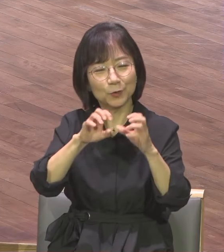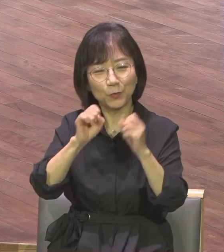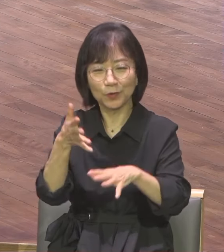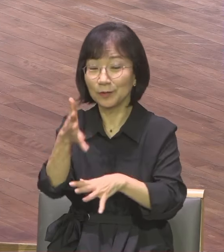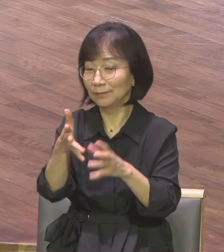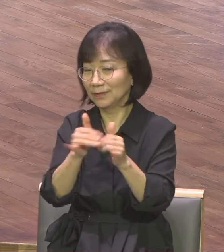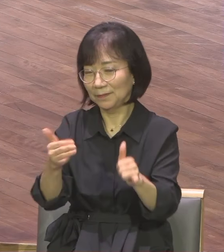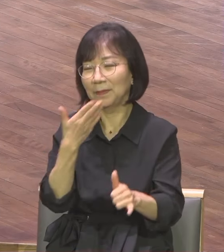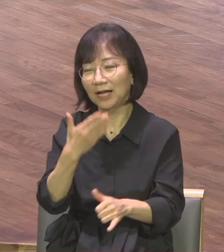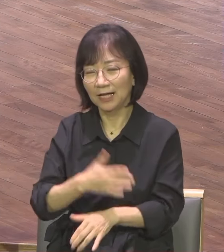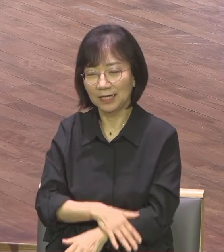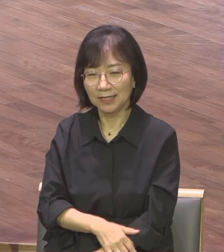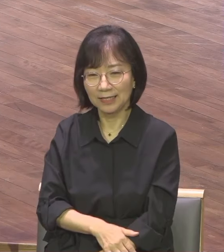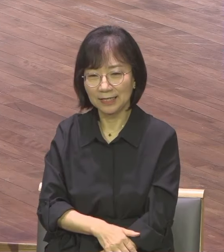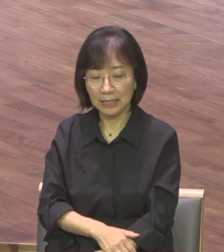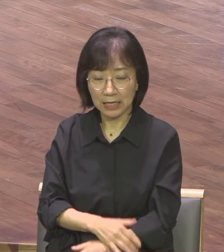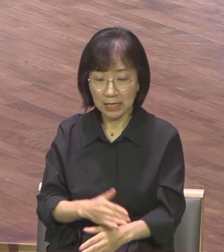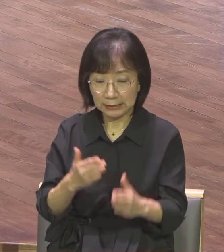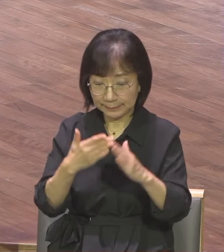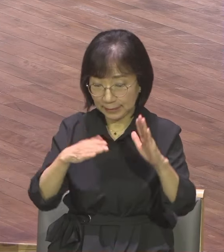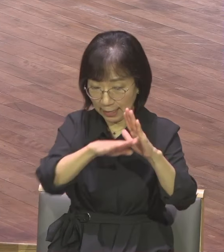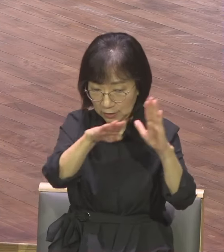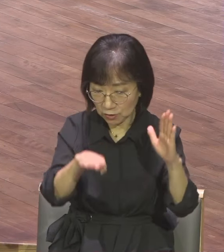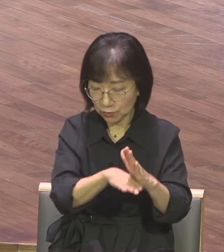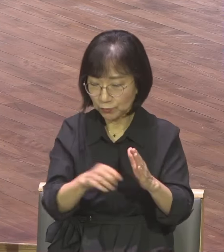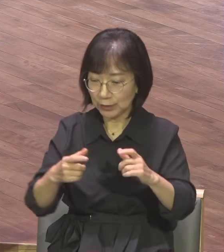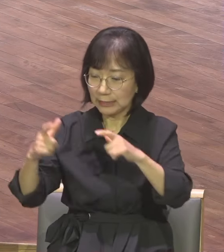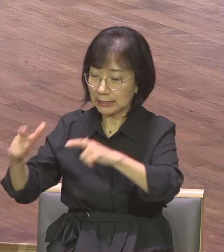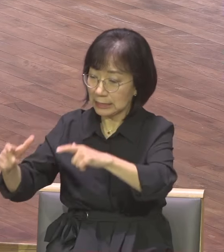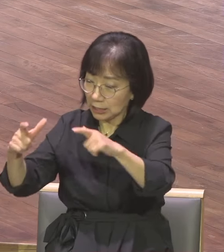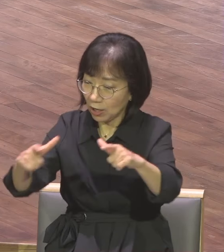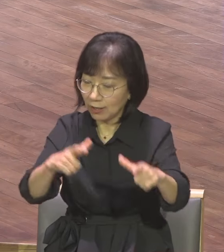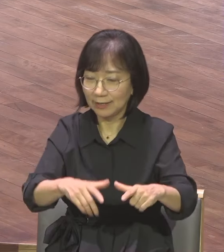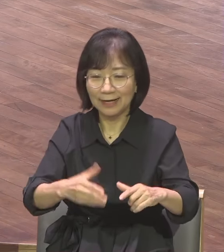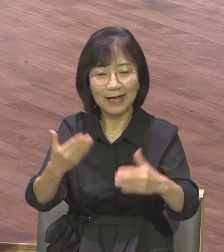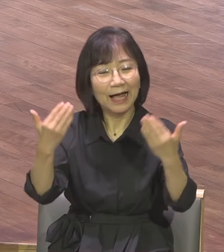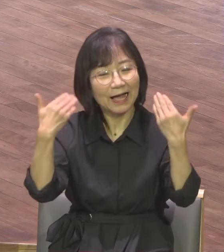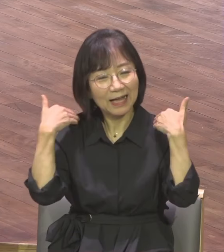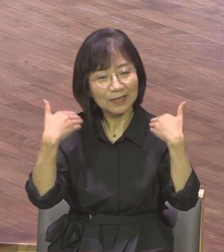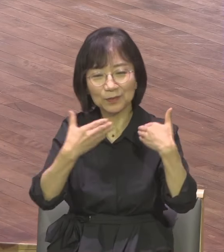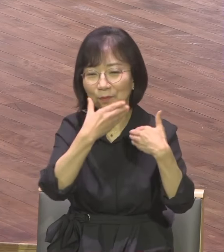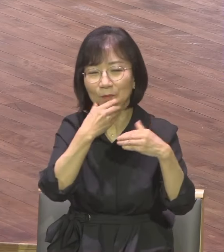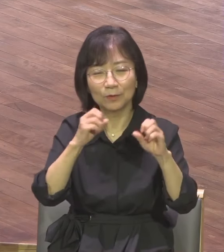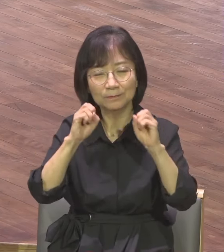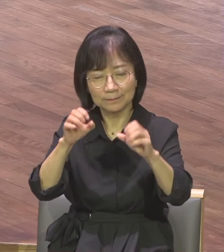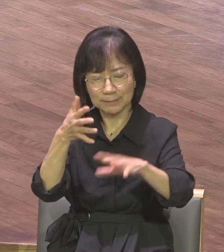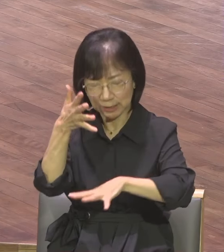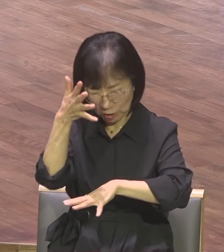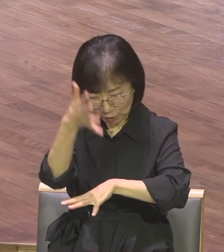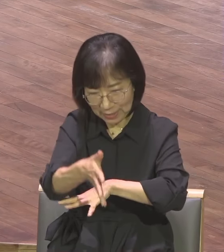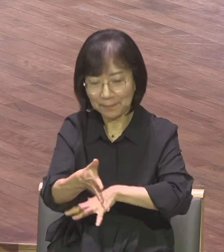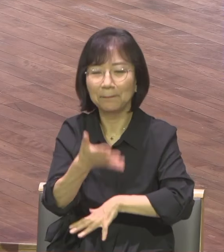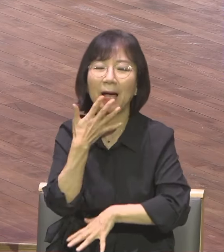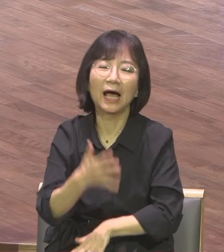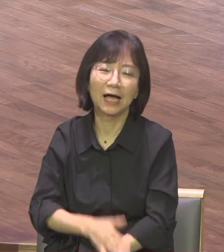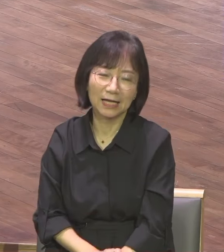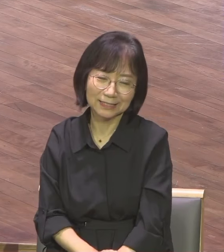될 수 있어요 지역 보금화의 전도자가 될 수 있습니다 학교 보금화의 전도자로 쓰임받을 수 있습니다 안진뱅이에게